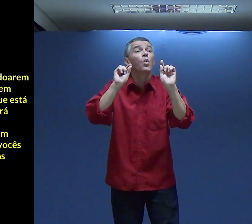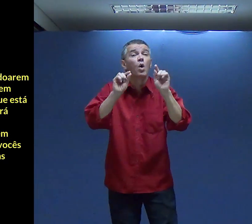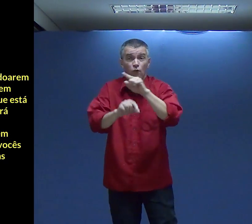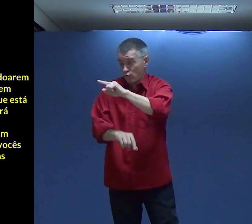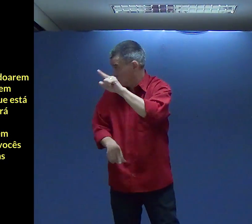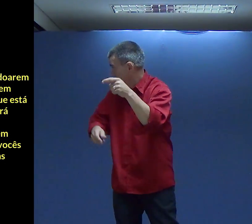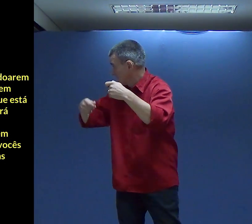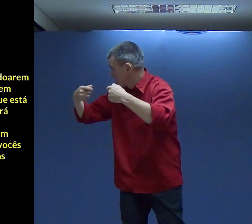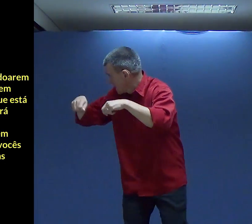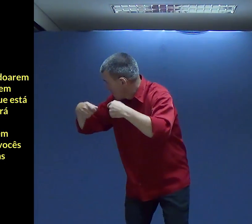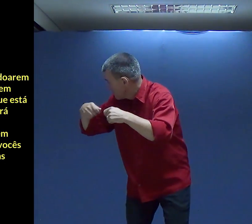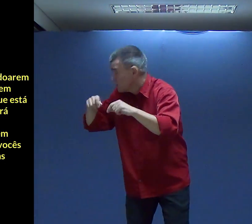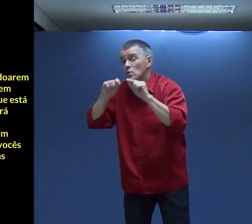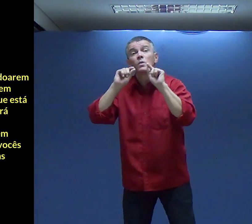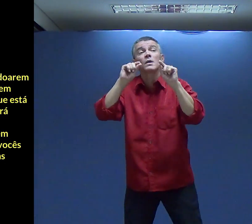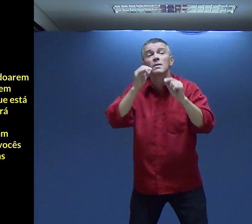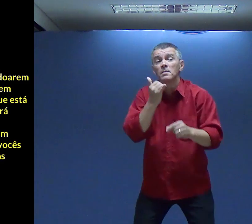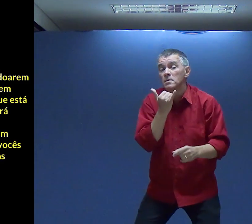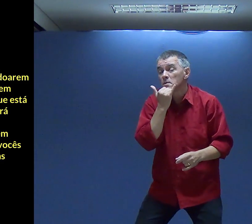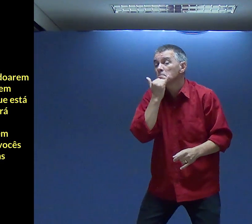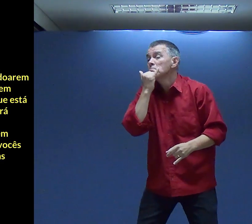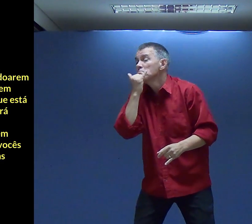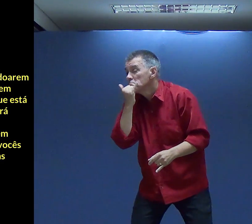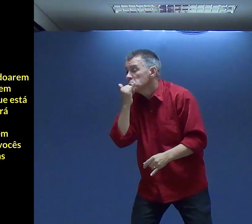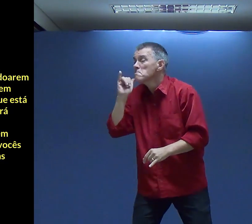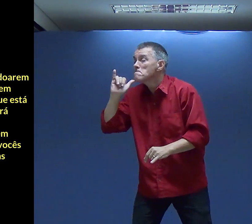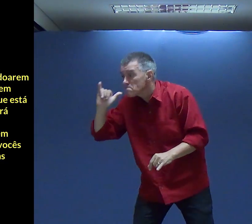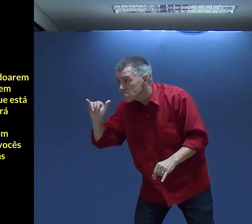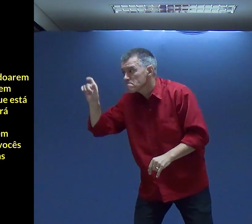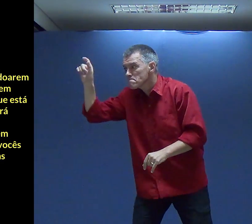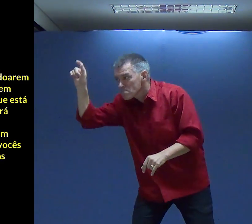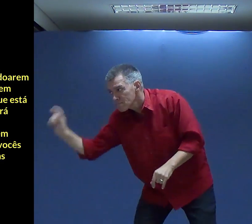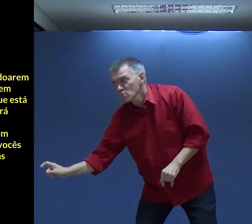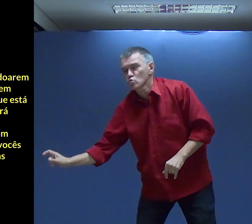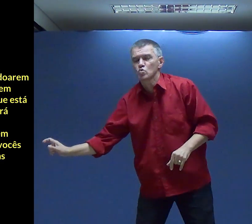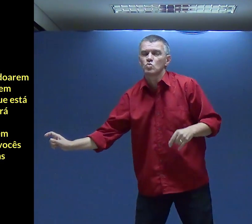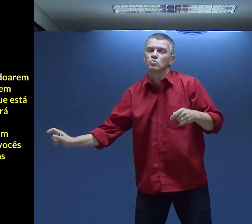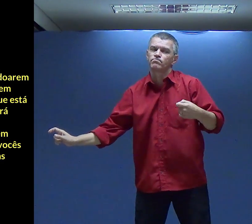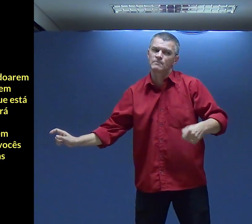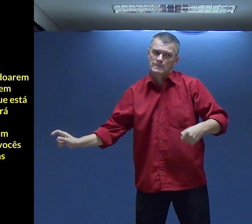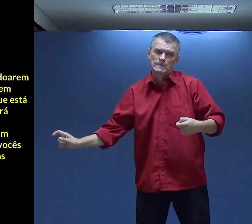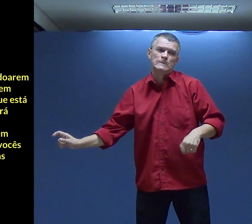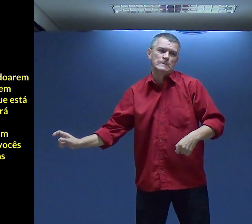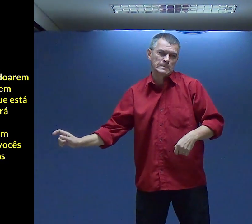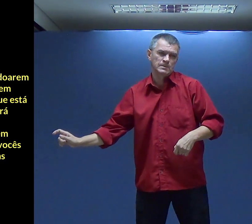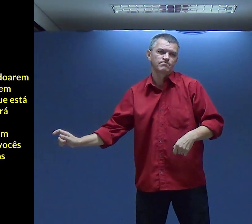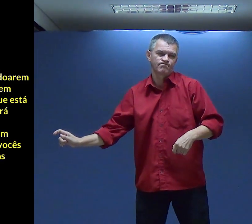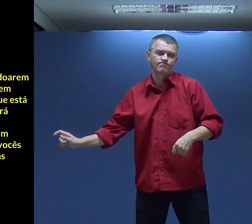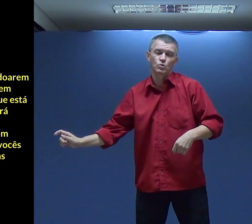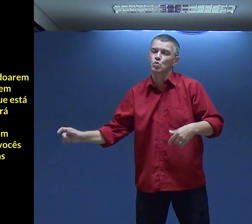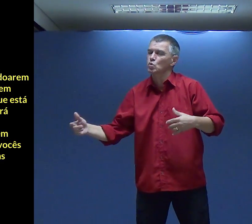Você precisa Perdoar as pessoas Sim Você precisa